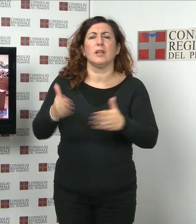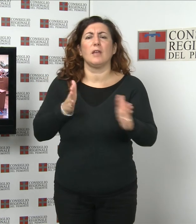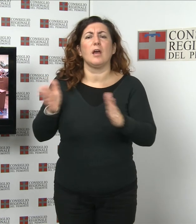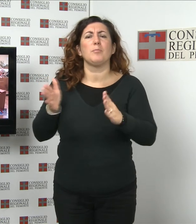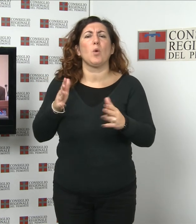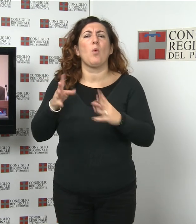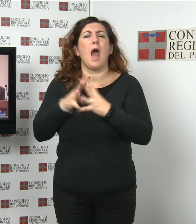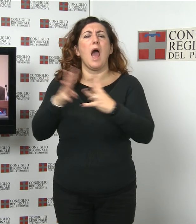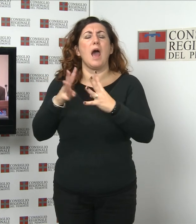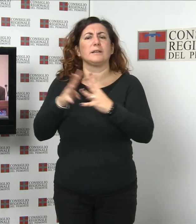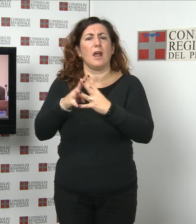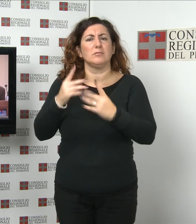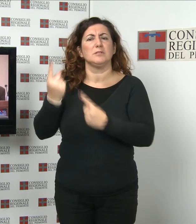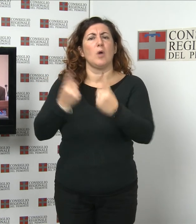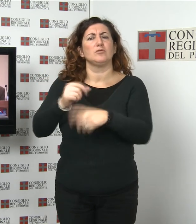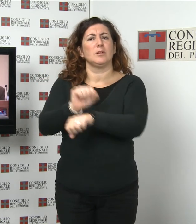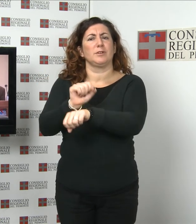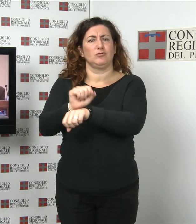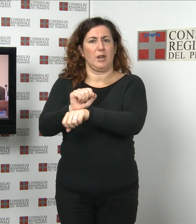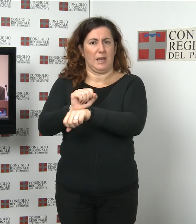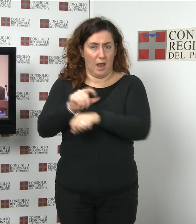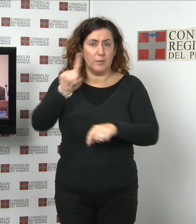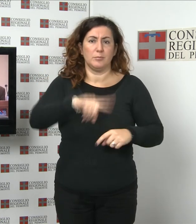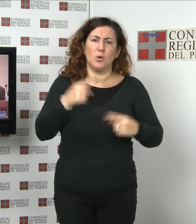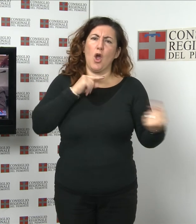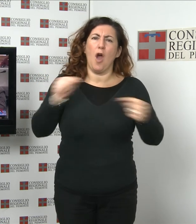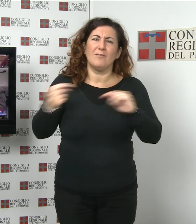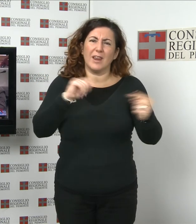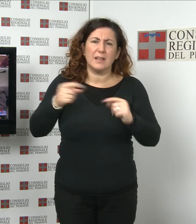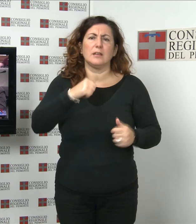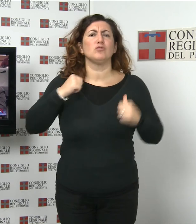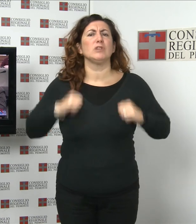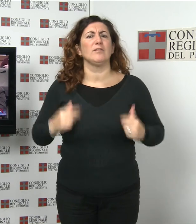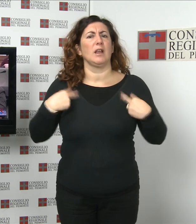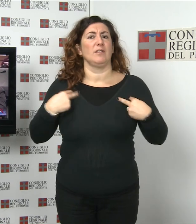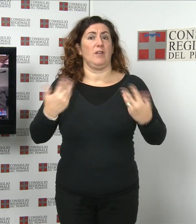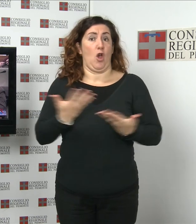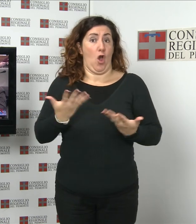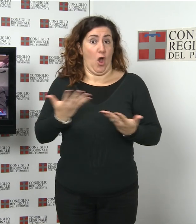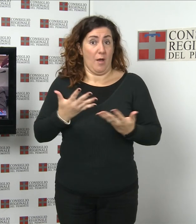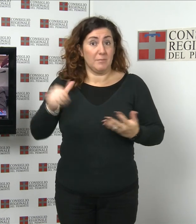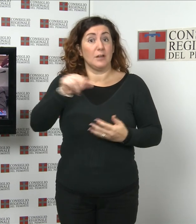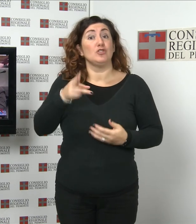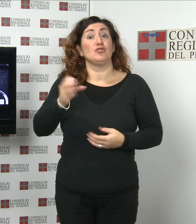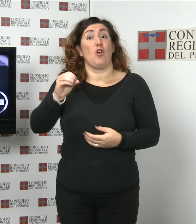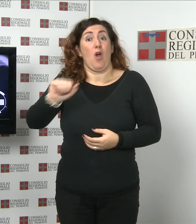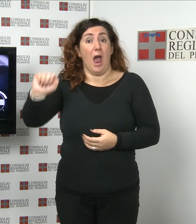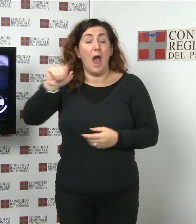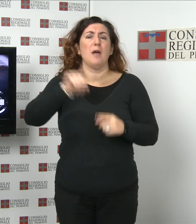sistematiche a cui vengono sottoposti i civili durante i conflitti, la Shoah e le manifestazioni di razzismo e discriminazione.